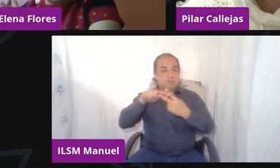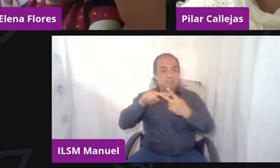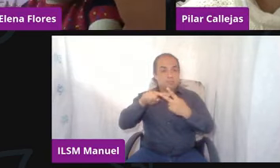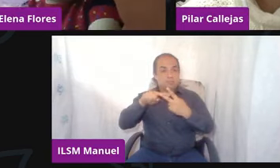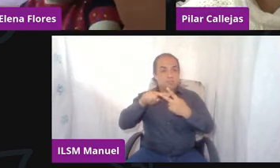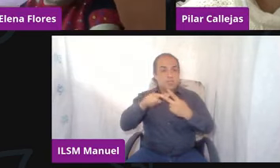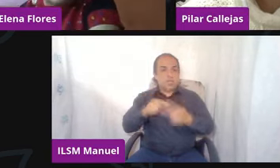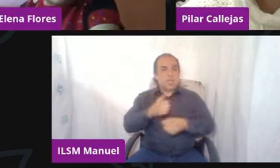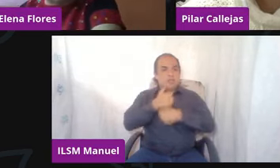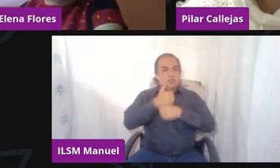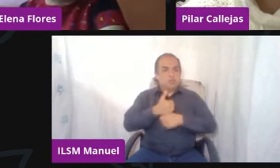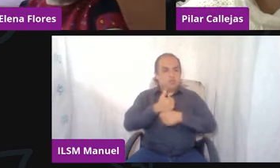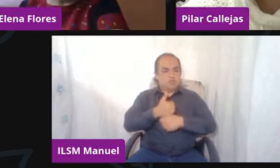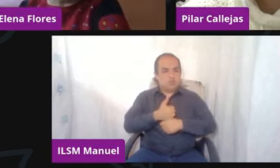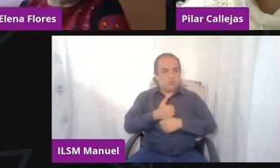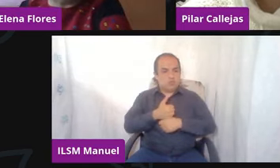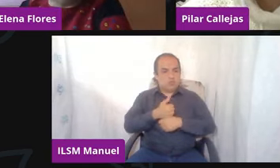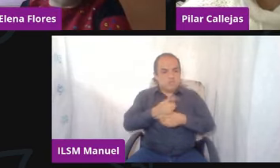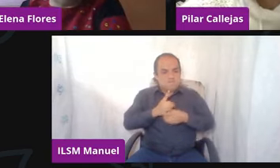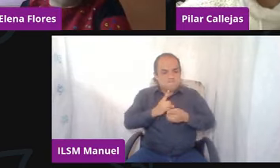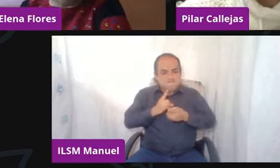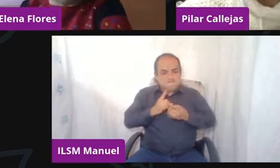a solas, ¿no? En silencio.